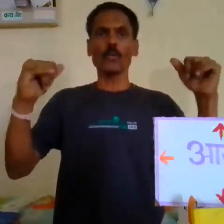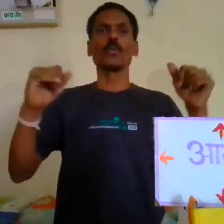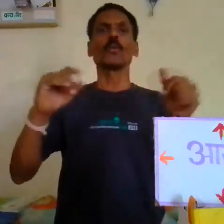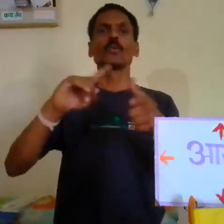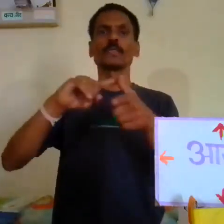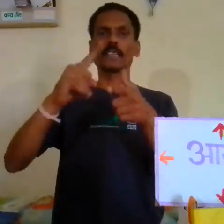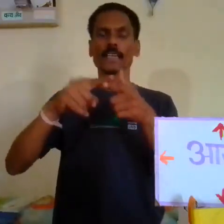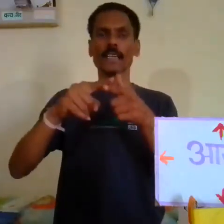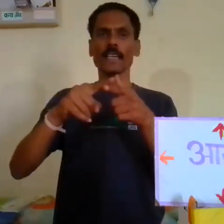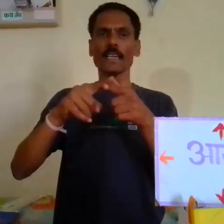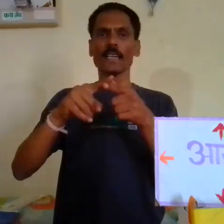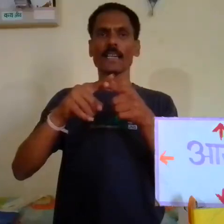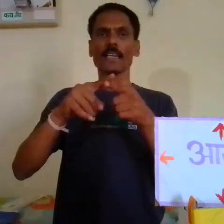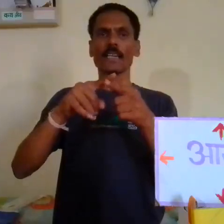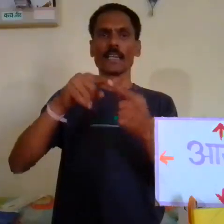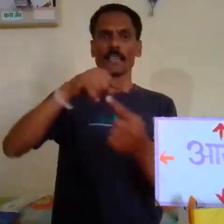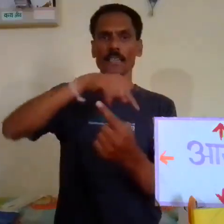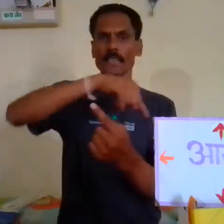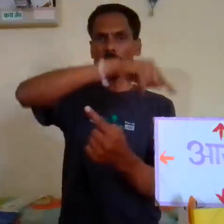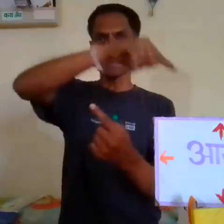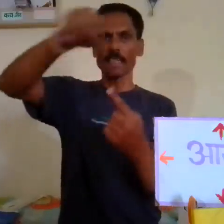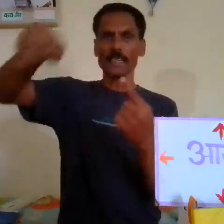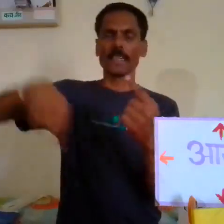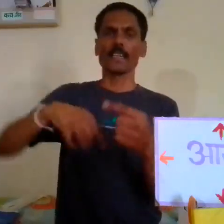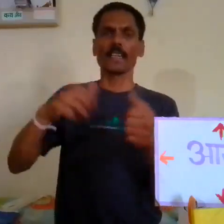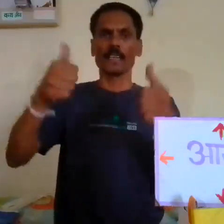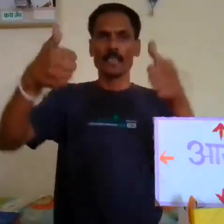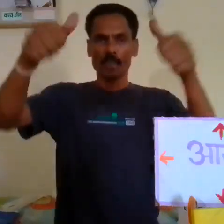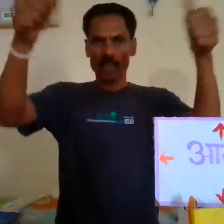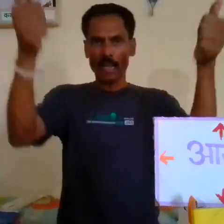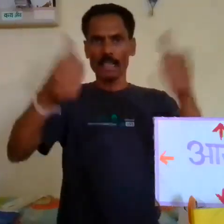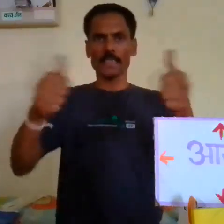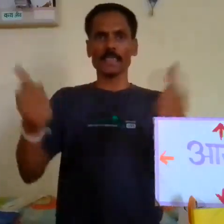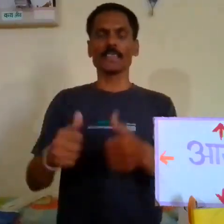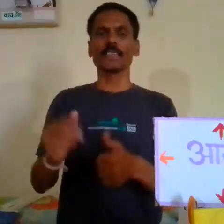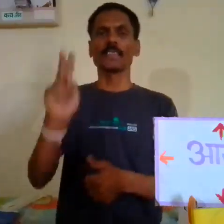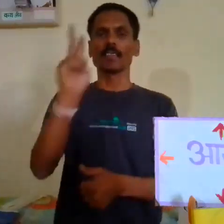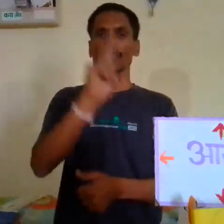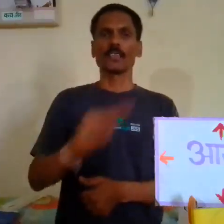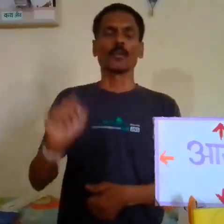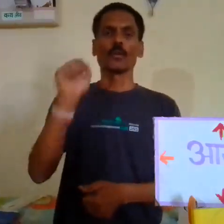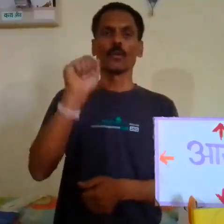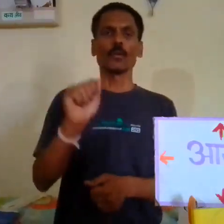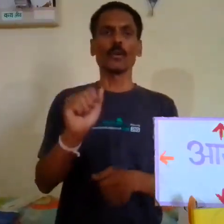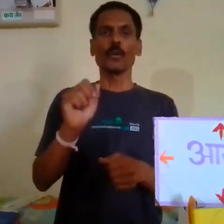से घिरी आकरति को